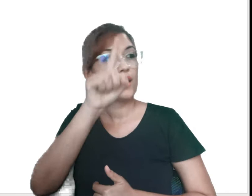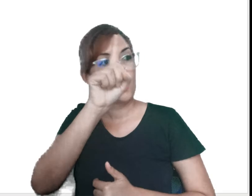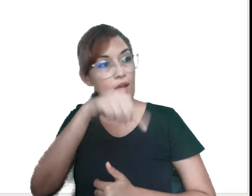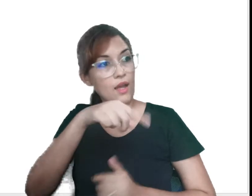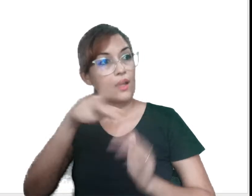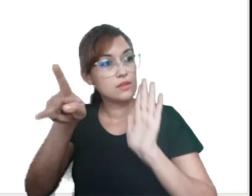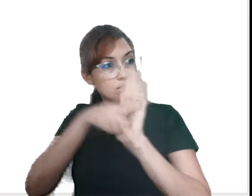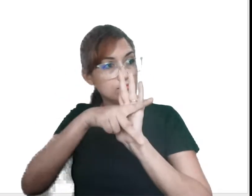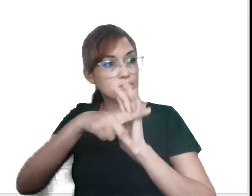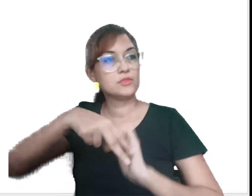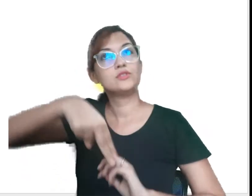Nordeste.